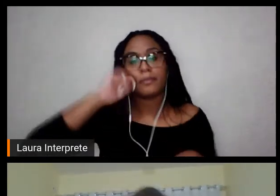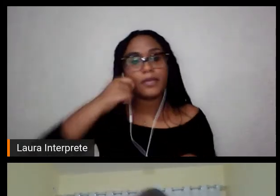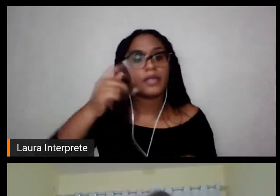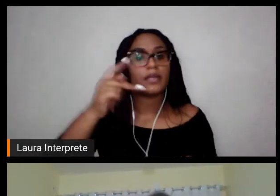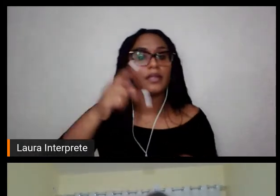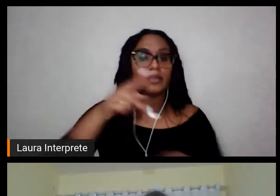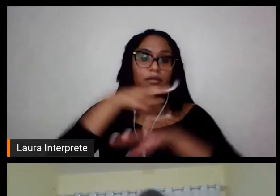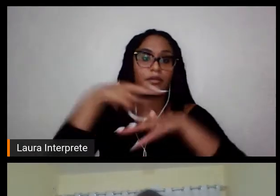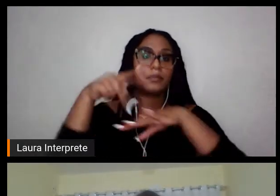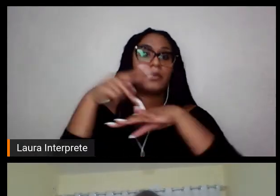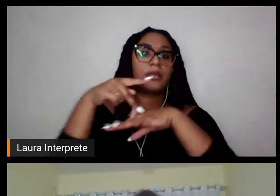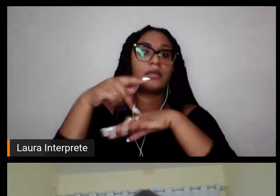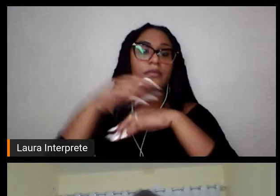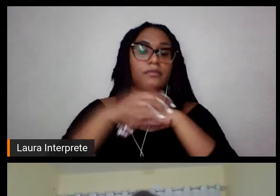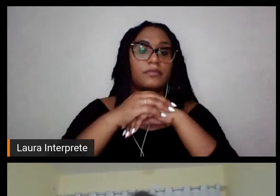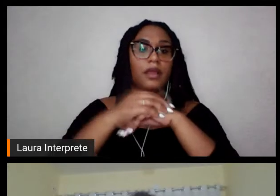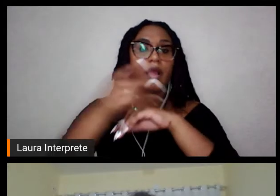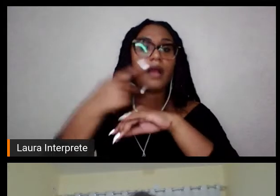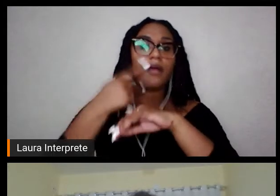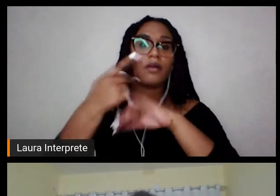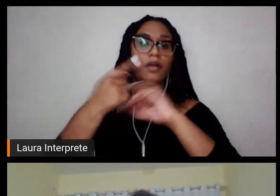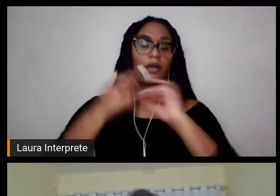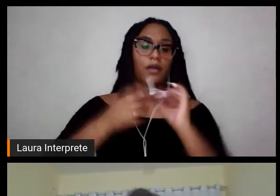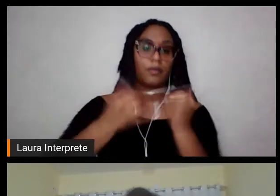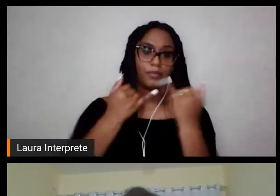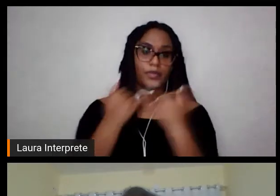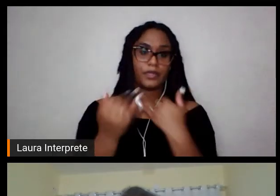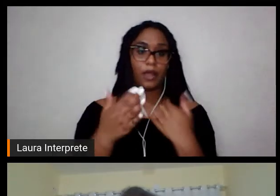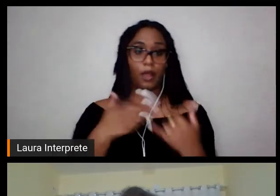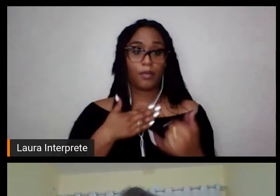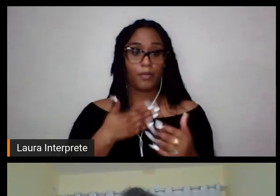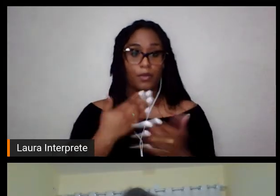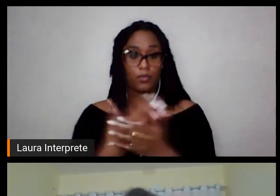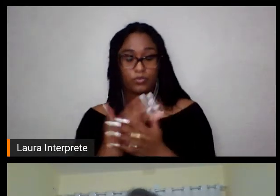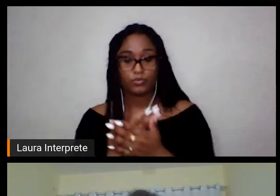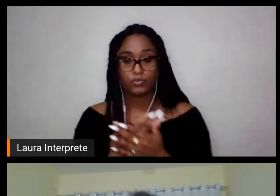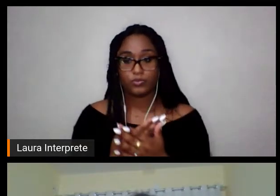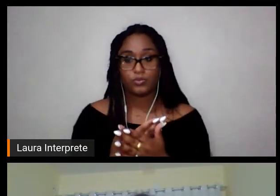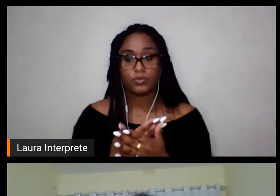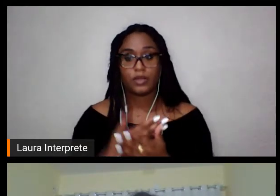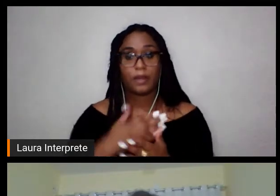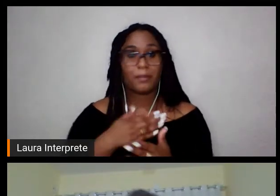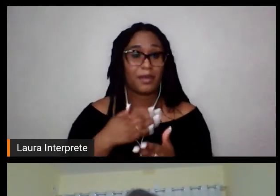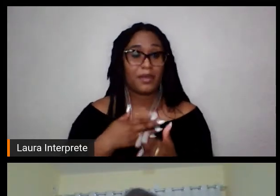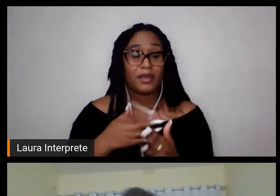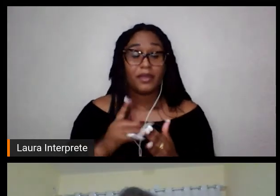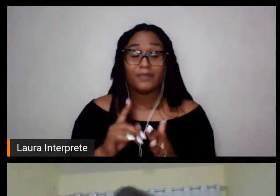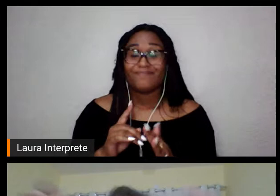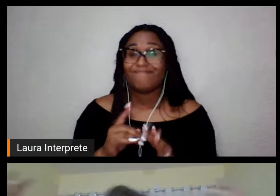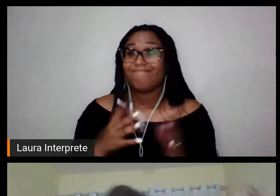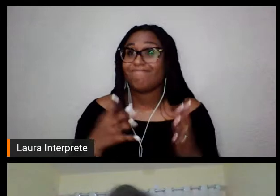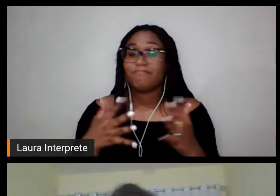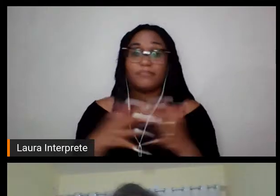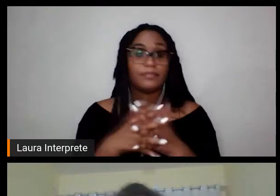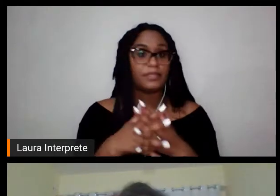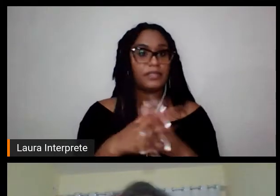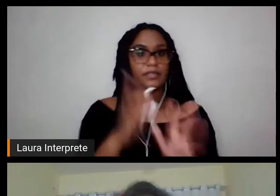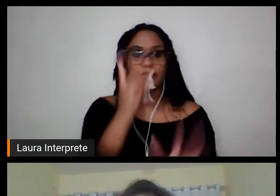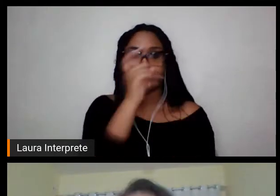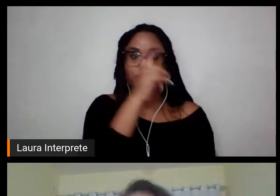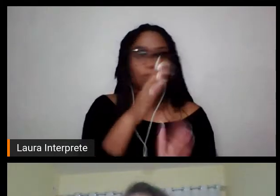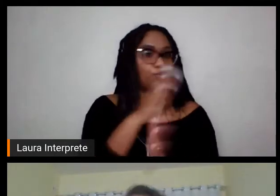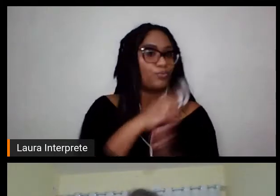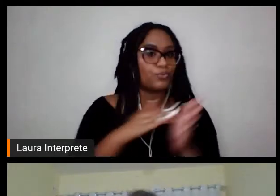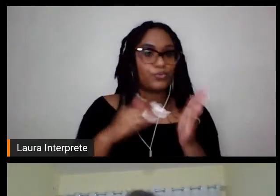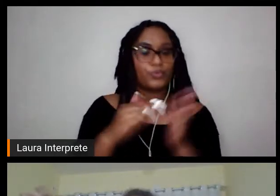Tomando como exemplo o meu estudo, uma coisa que foi assim, unívoca, eu, todas, todas,